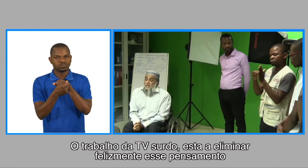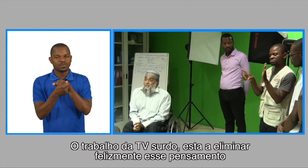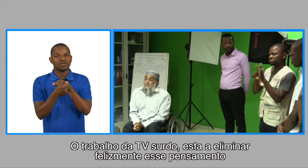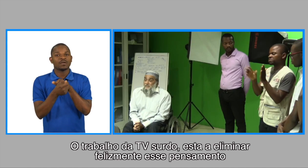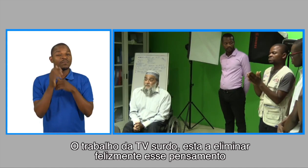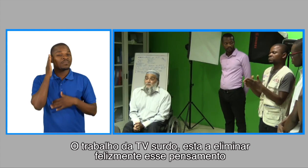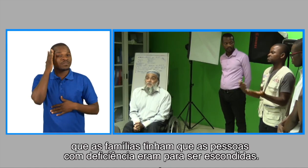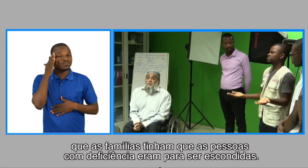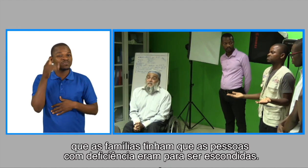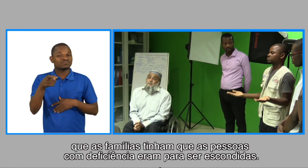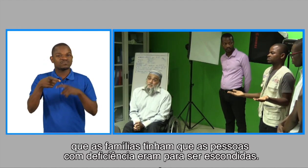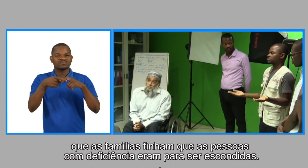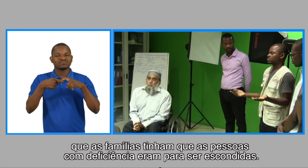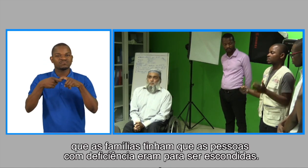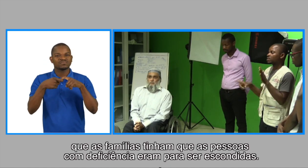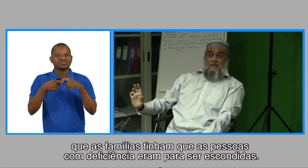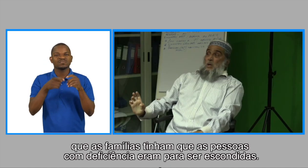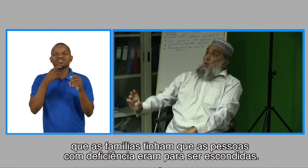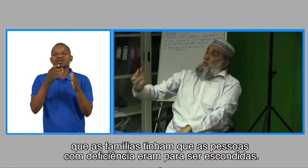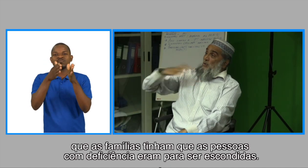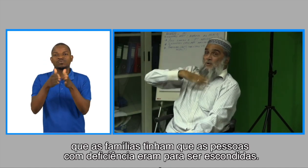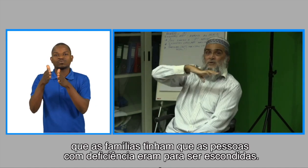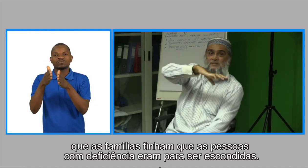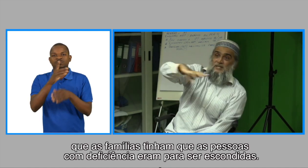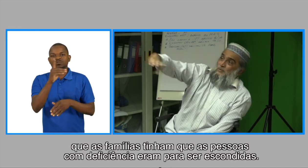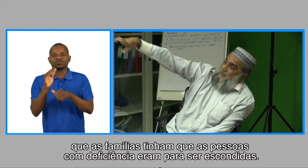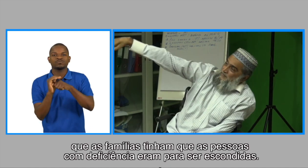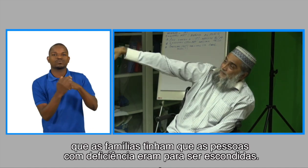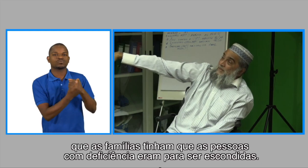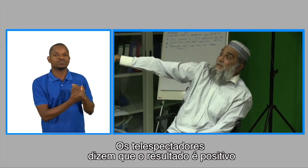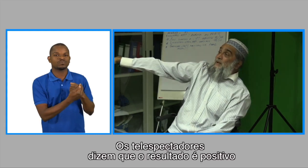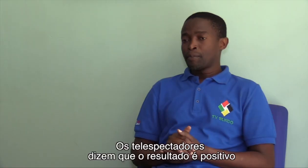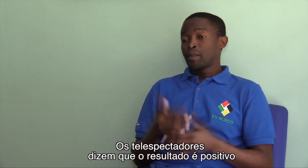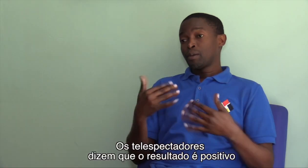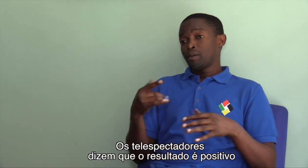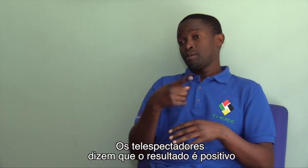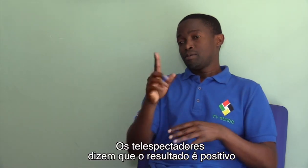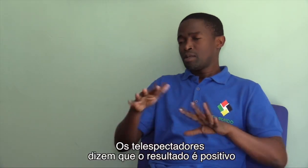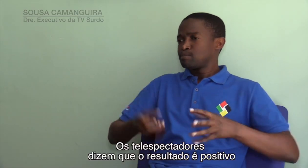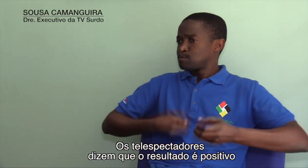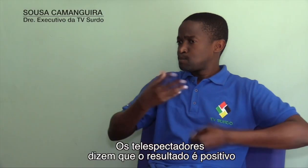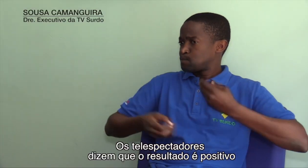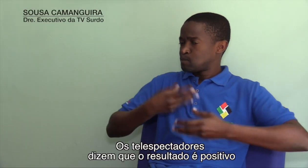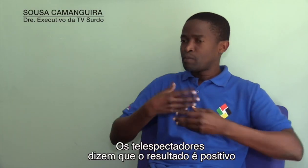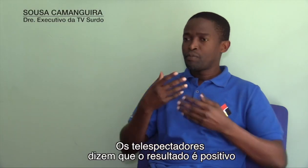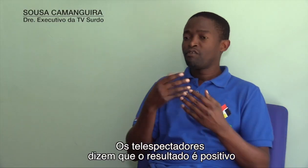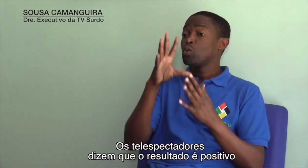este pensamento que as famílias tinham que as pessoas com deficiência eram para serem escondidas os telespectadores dizem que o resultado é